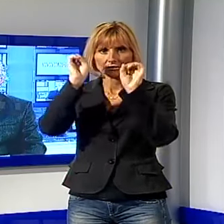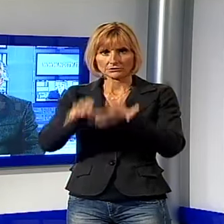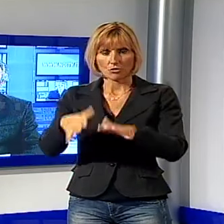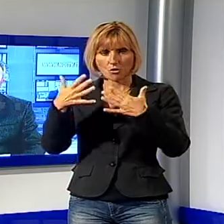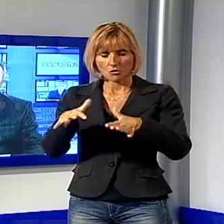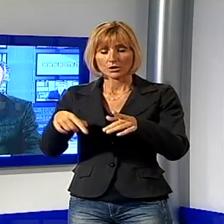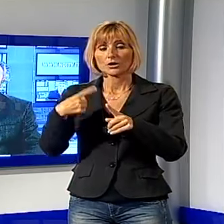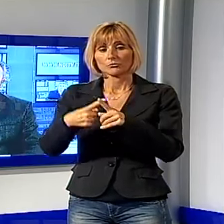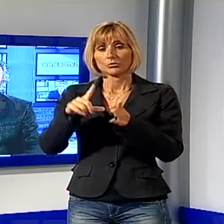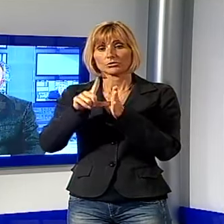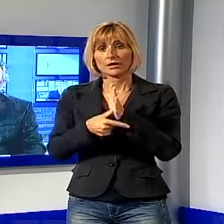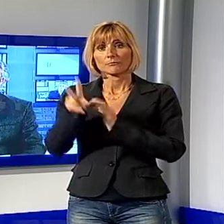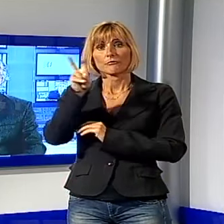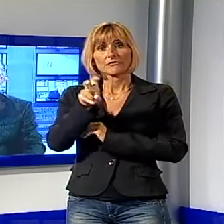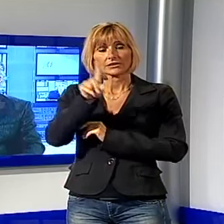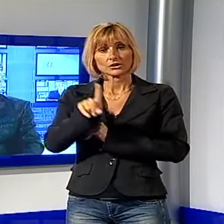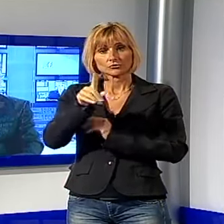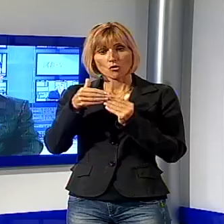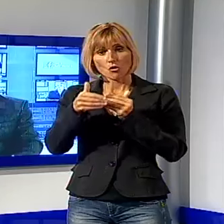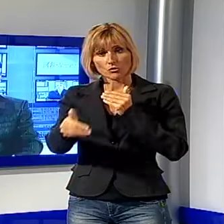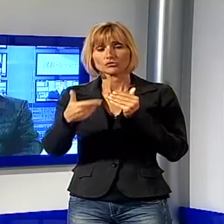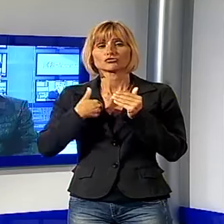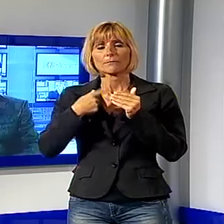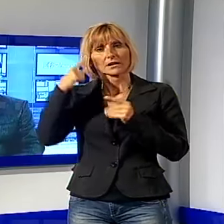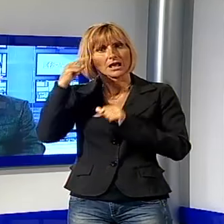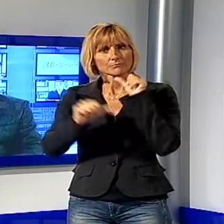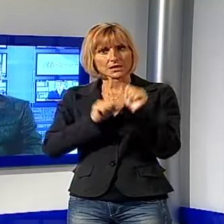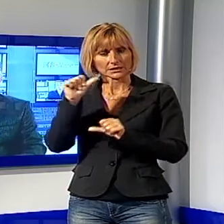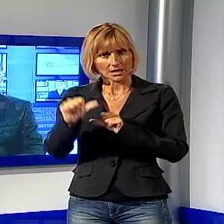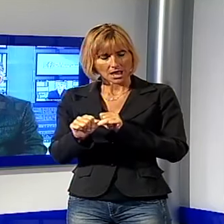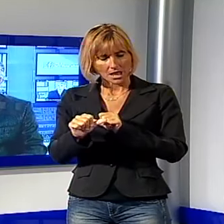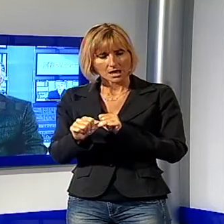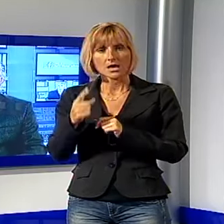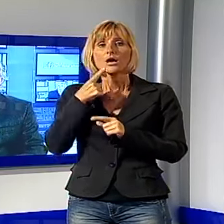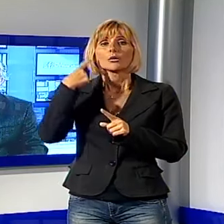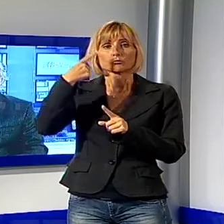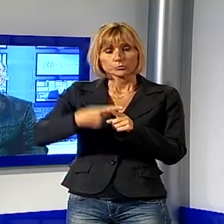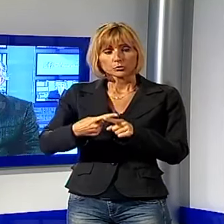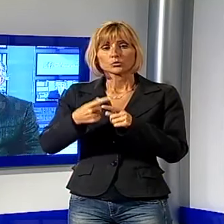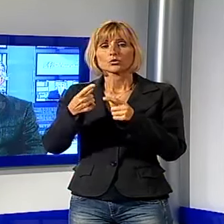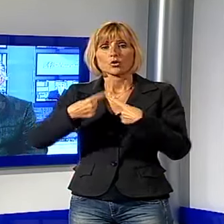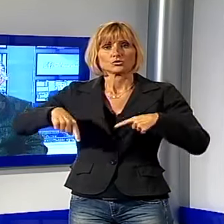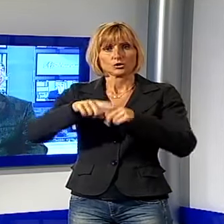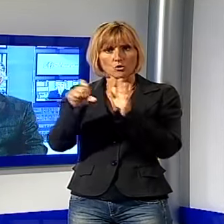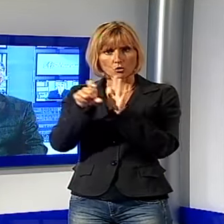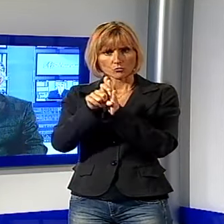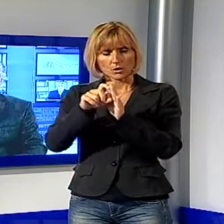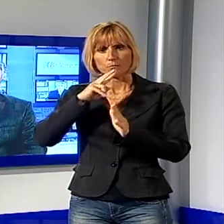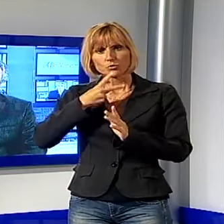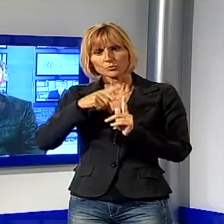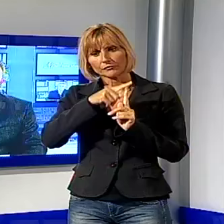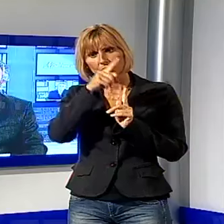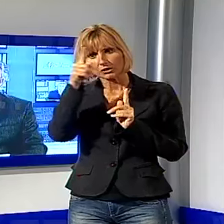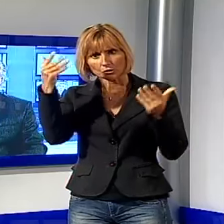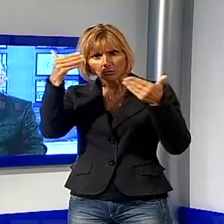avvarrà anche dei 20 giorni di ripensamento. Inoltre, nel corso di una seduta che si è protratta per tutto il pomeriggio e si è conclusa